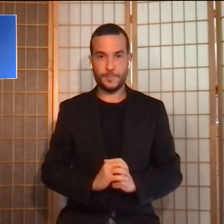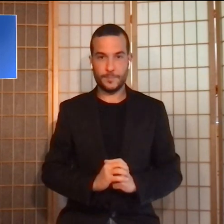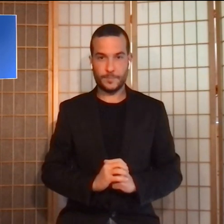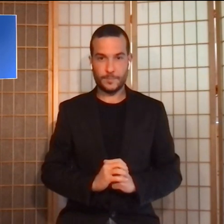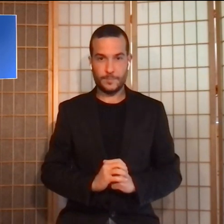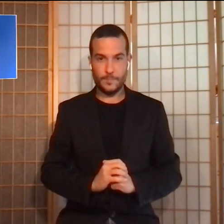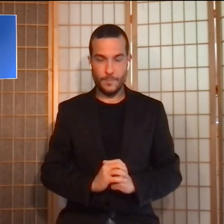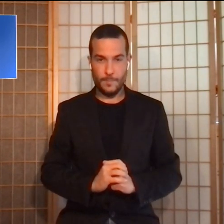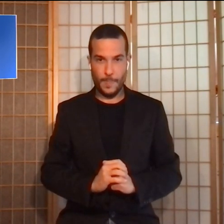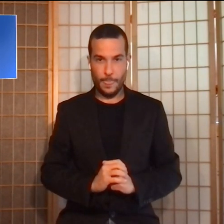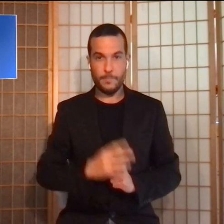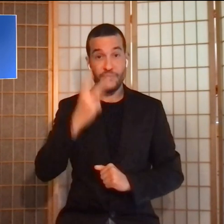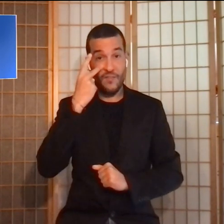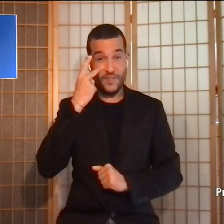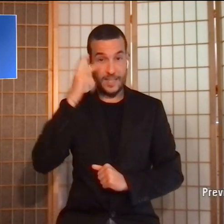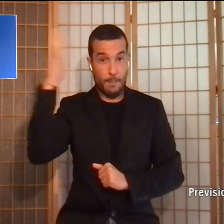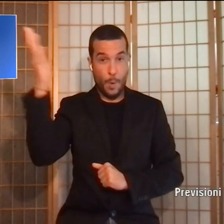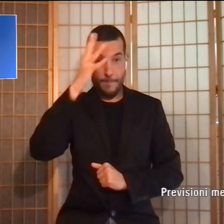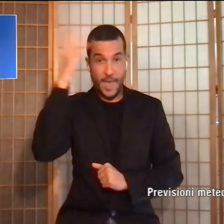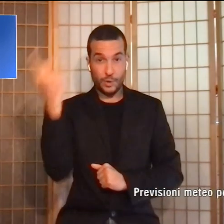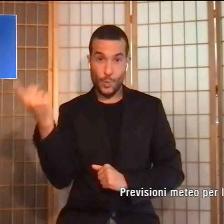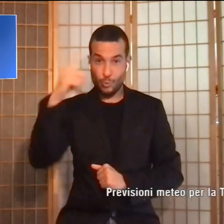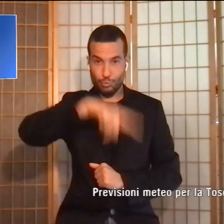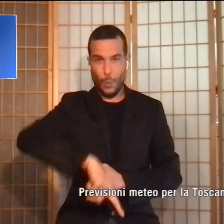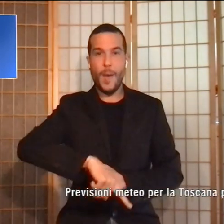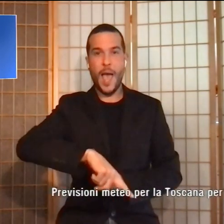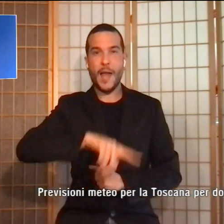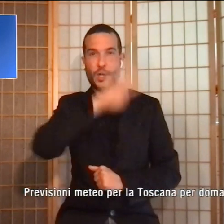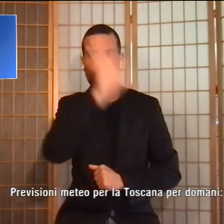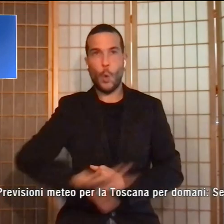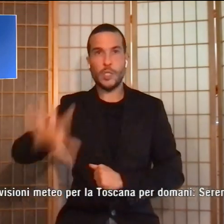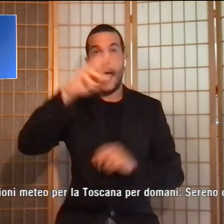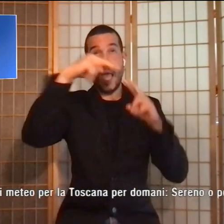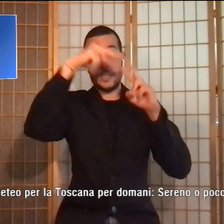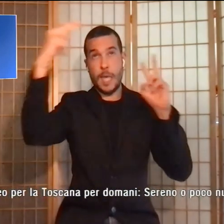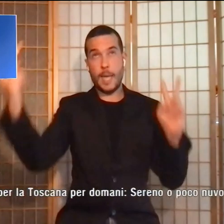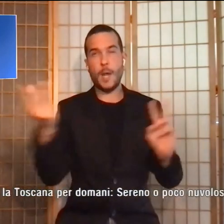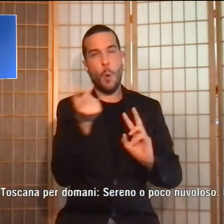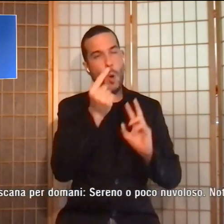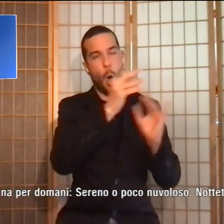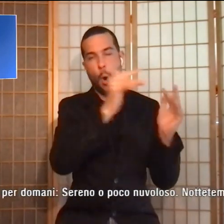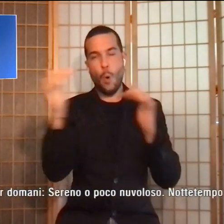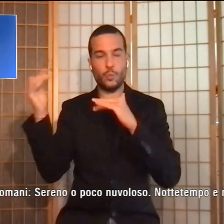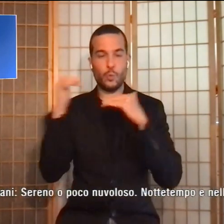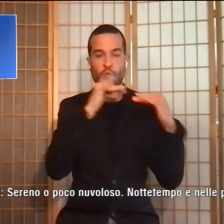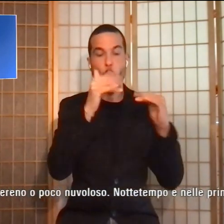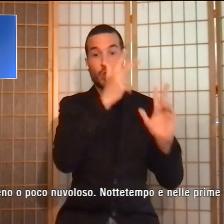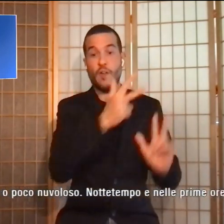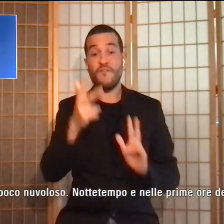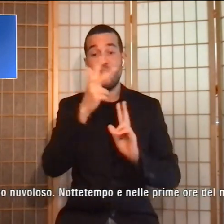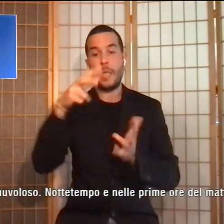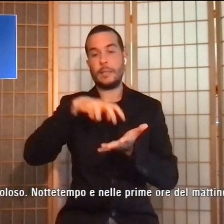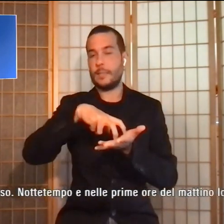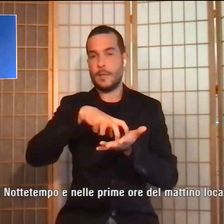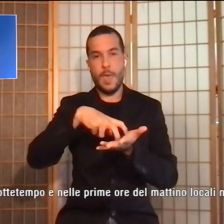Siamo alle previsioni del tempo per domani in Toscana, sereno poco nuvoloso, i venti sono deboli,